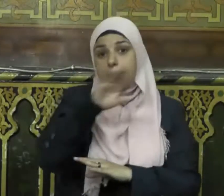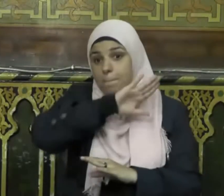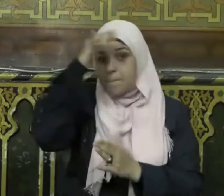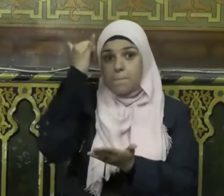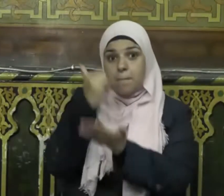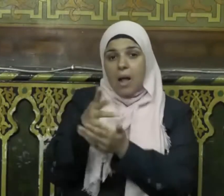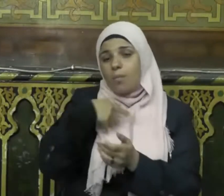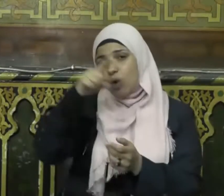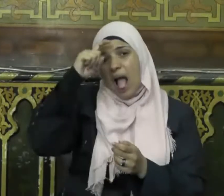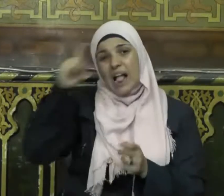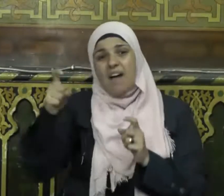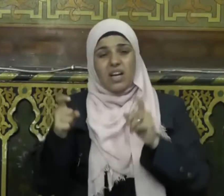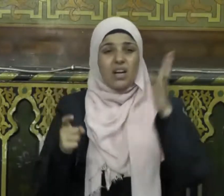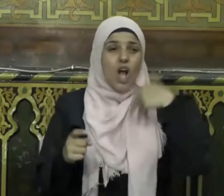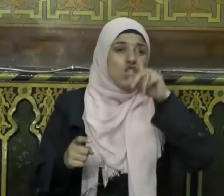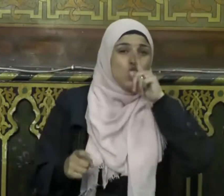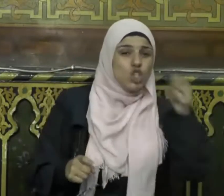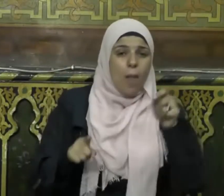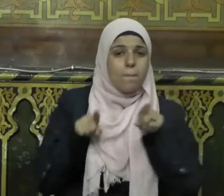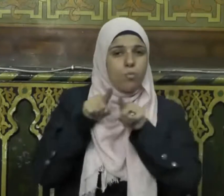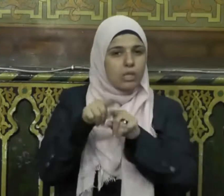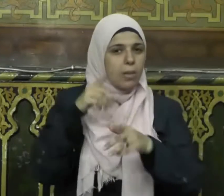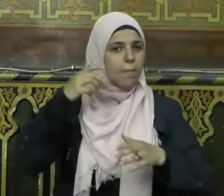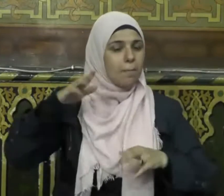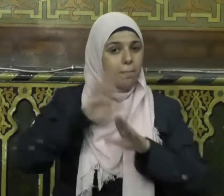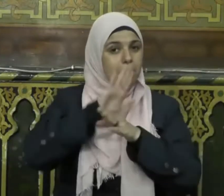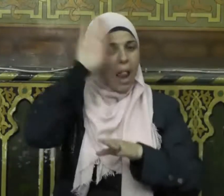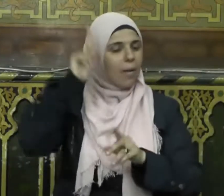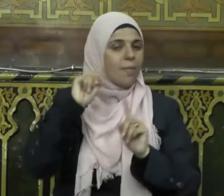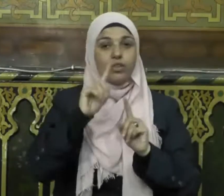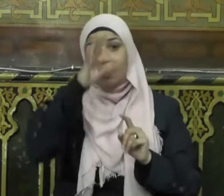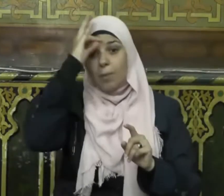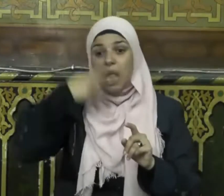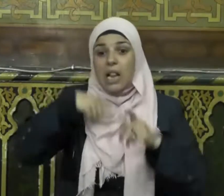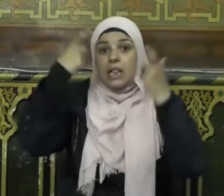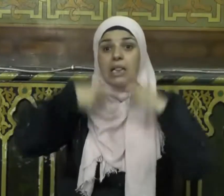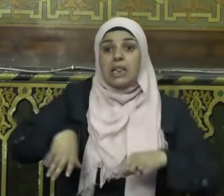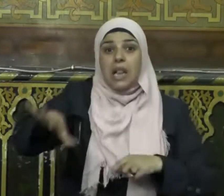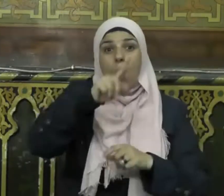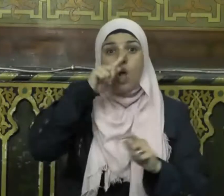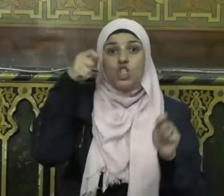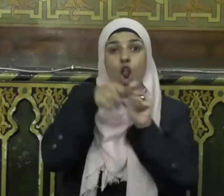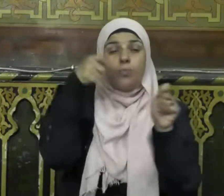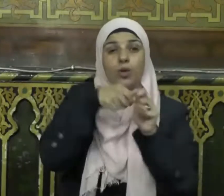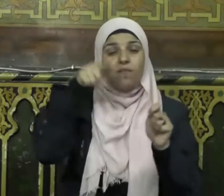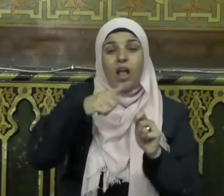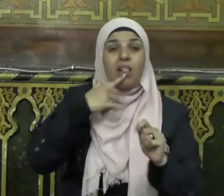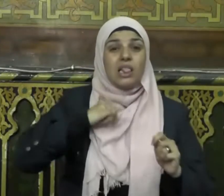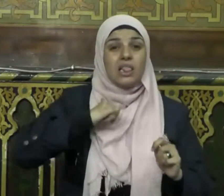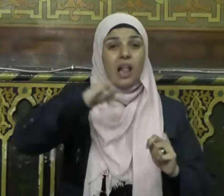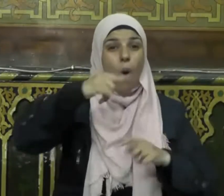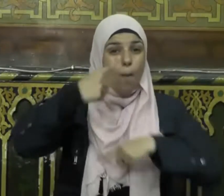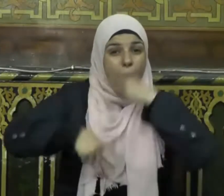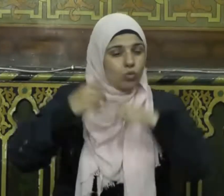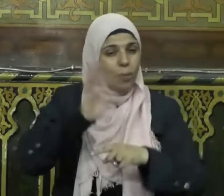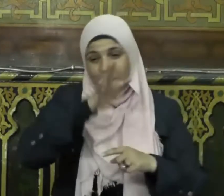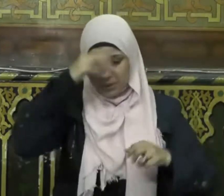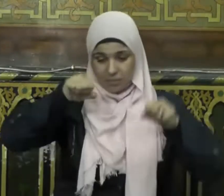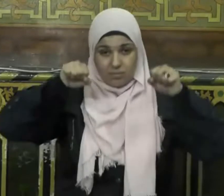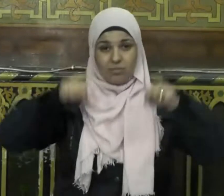ولا يدوم مع الظلم أما الدولة الظالمة فلا تدوم حتى لو حكمها مسلم وقد